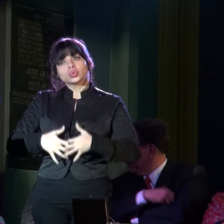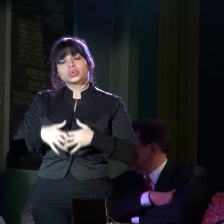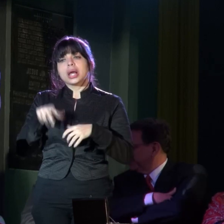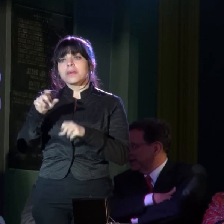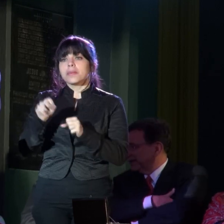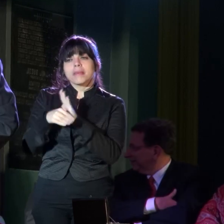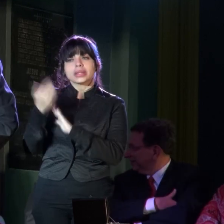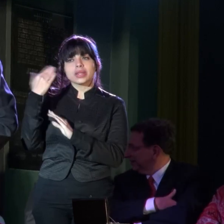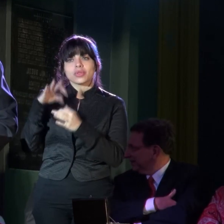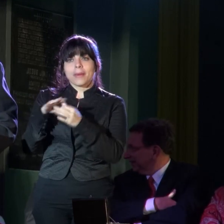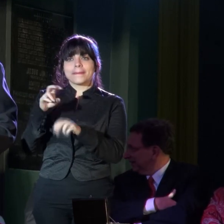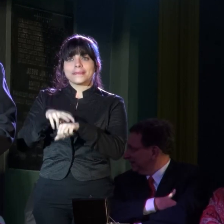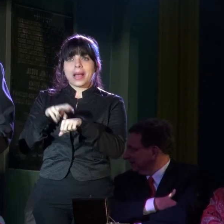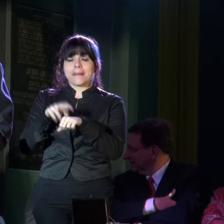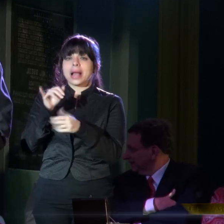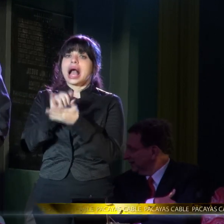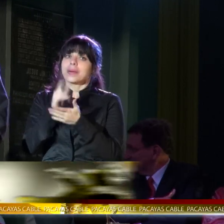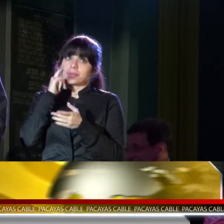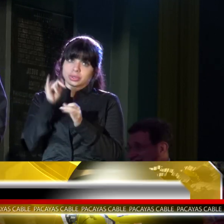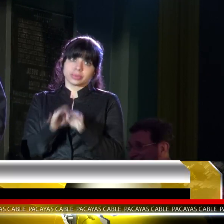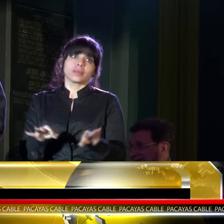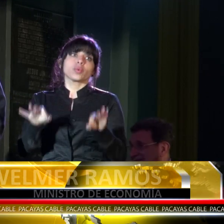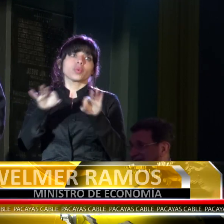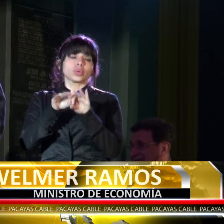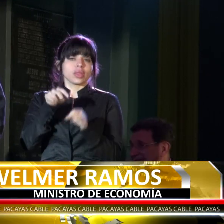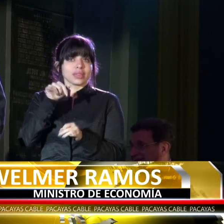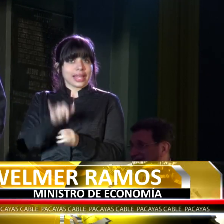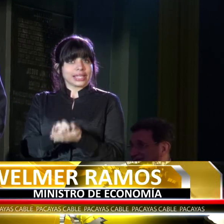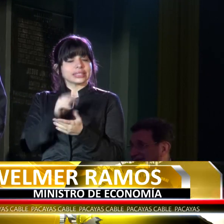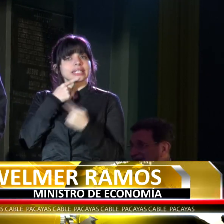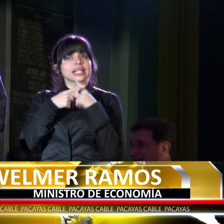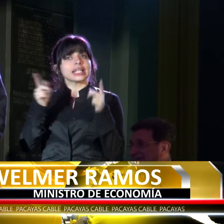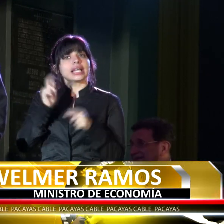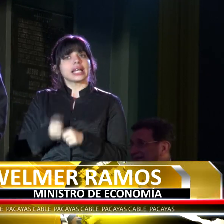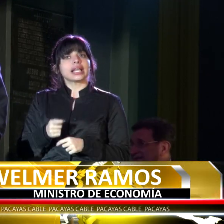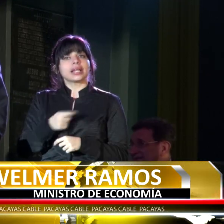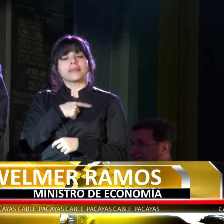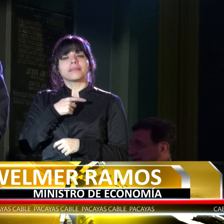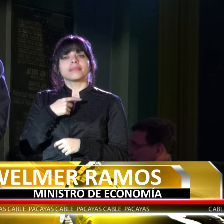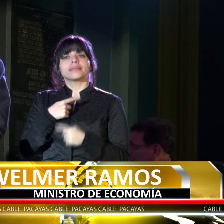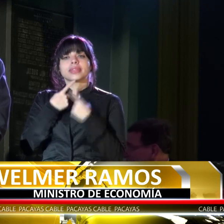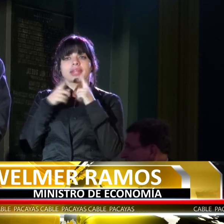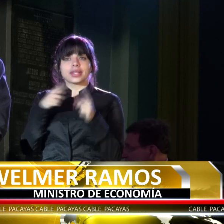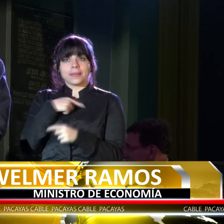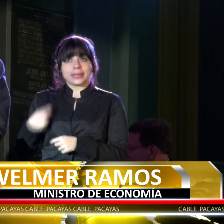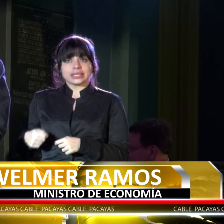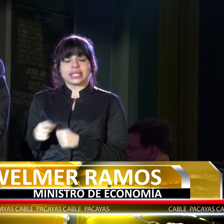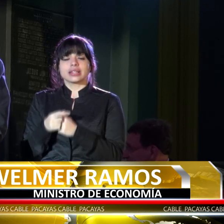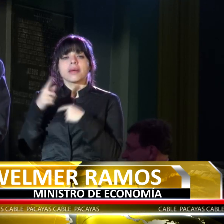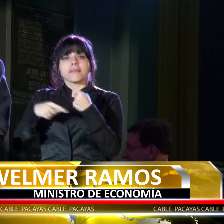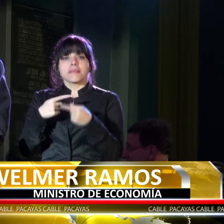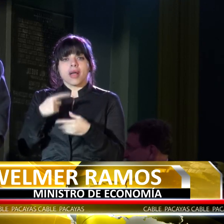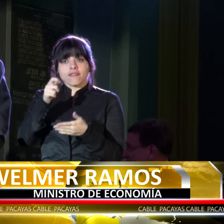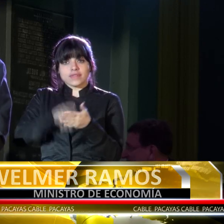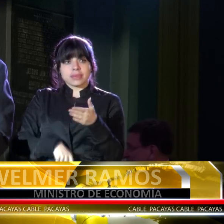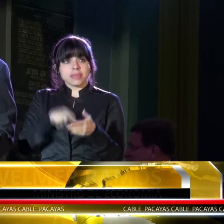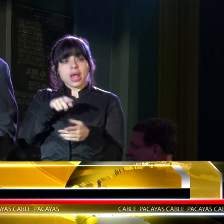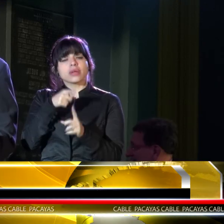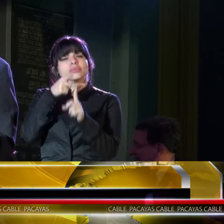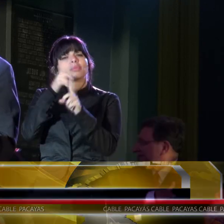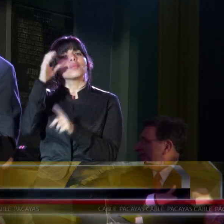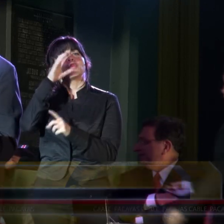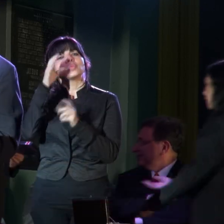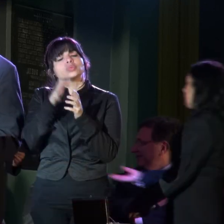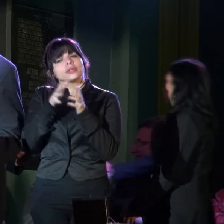de la Papa. De ahí la importancia de este decreto que vamos a proceder a firmar, que buscará